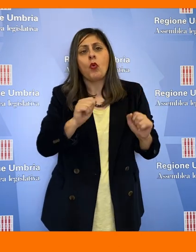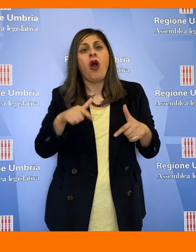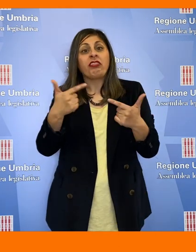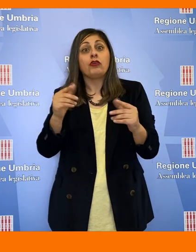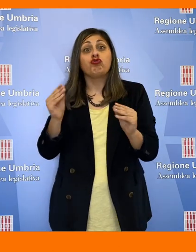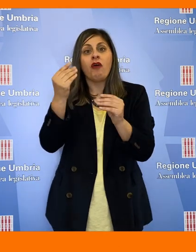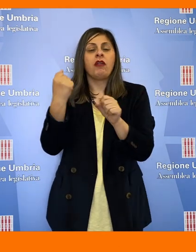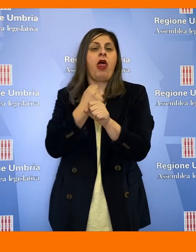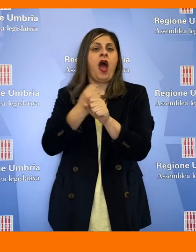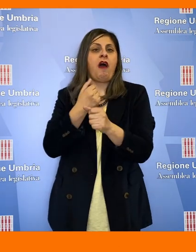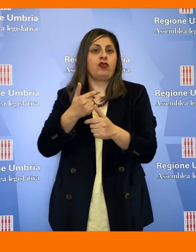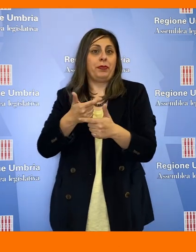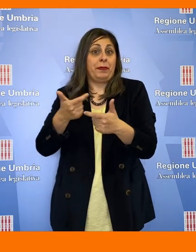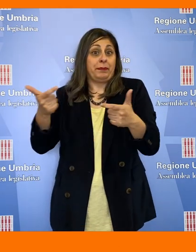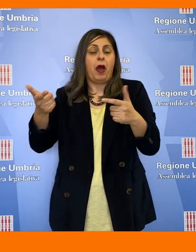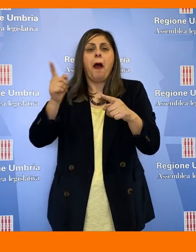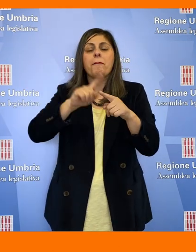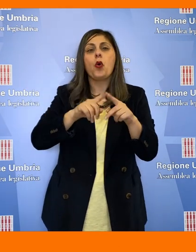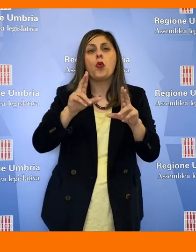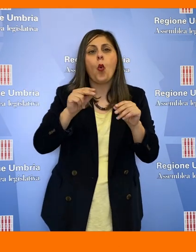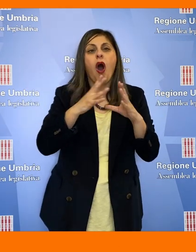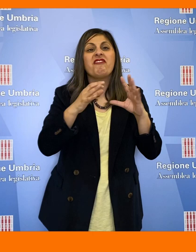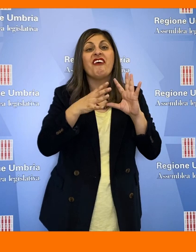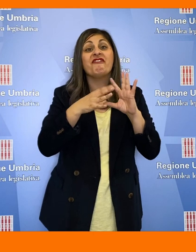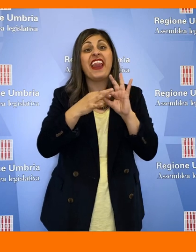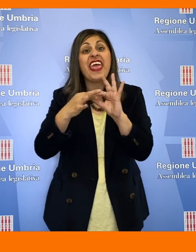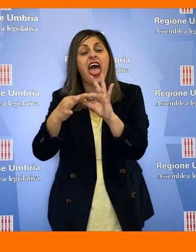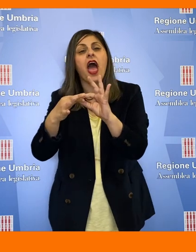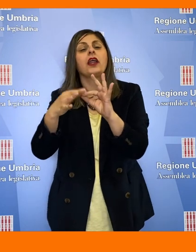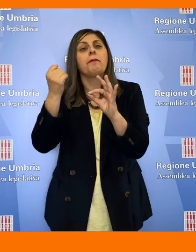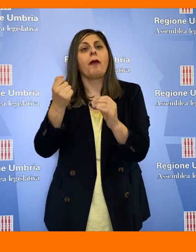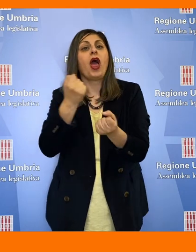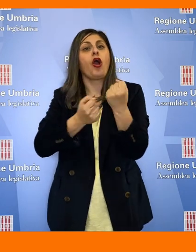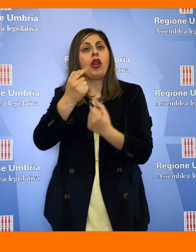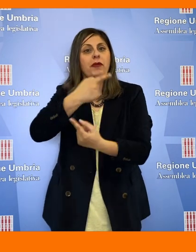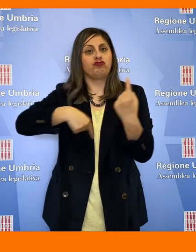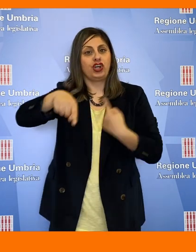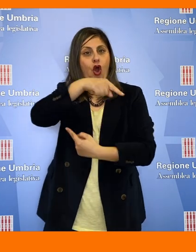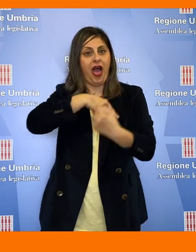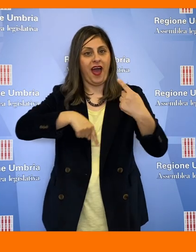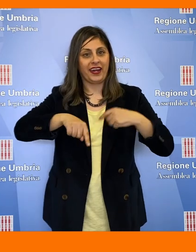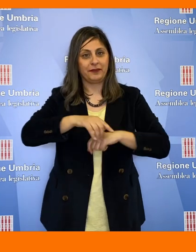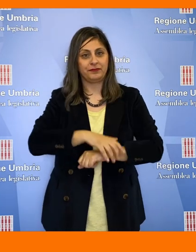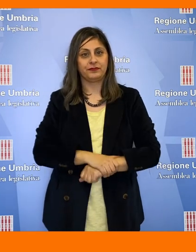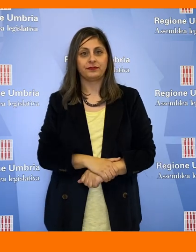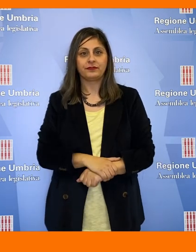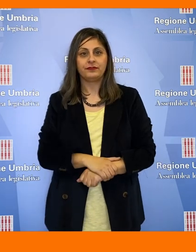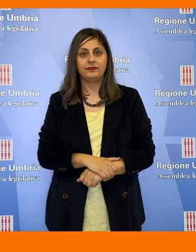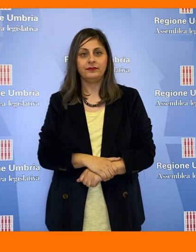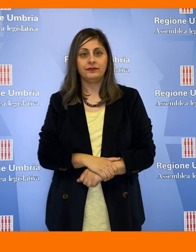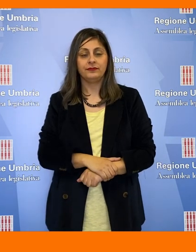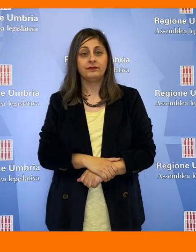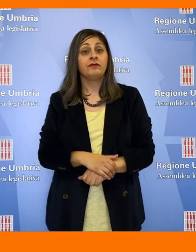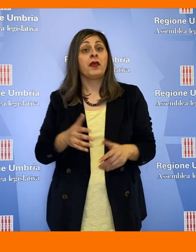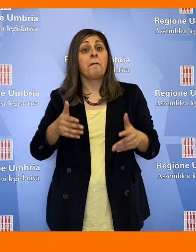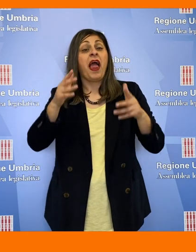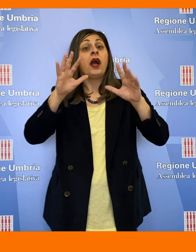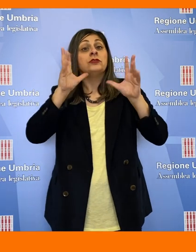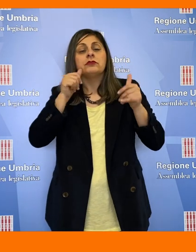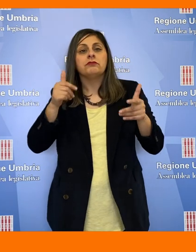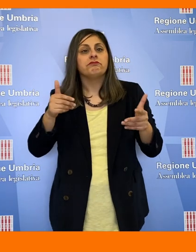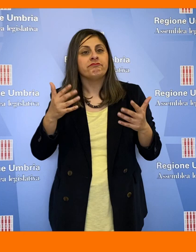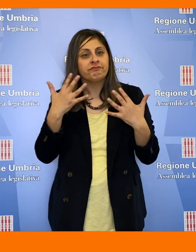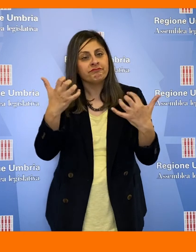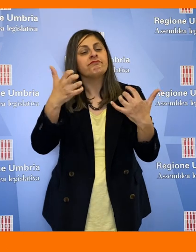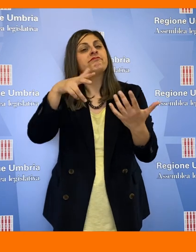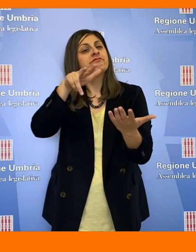occupazione giovanile e nuove filiere di economia circolare. L'Aula di Palazzo Cesaroni ha approvato la